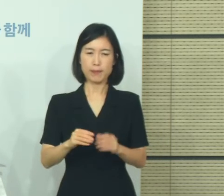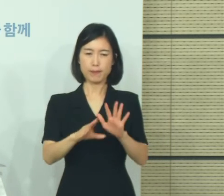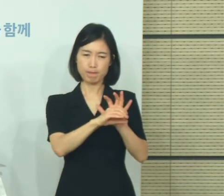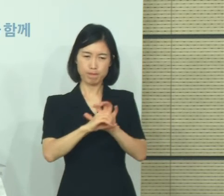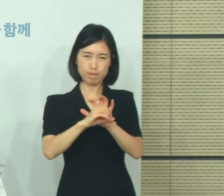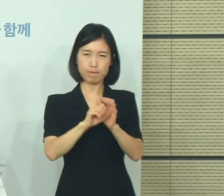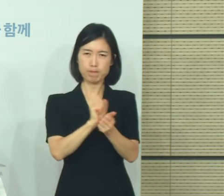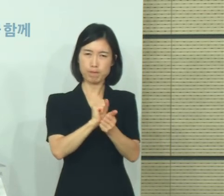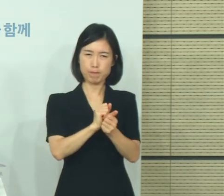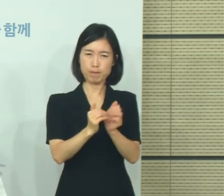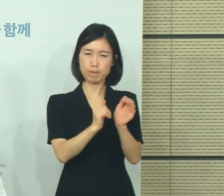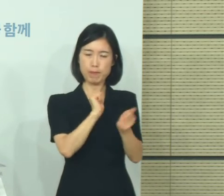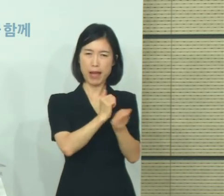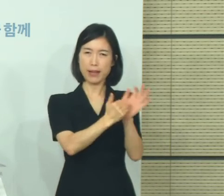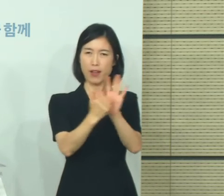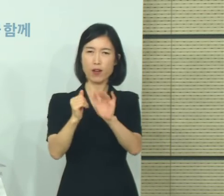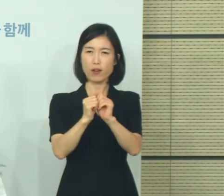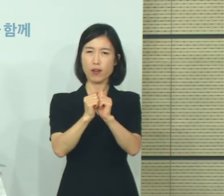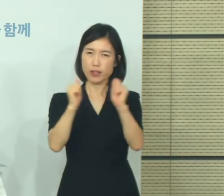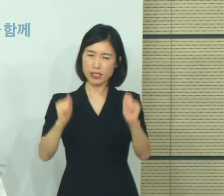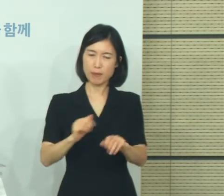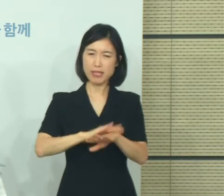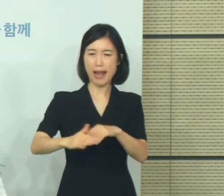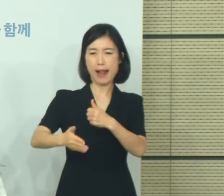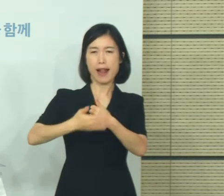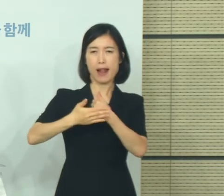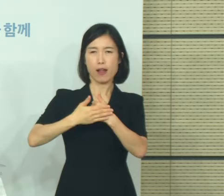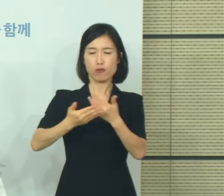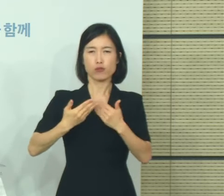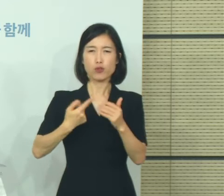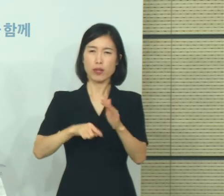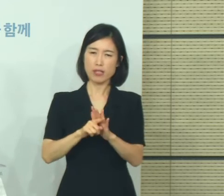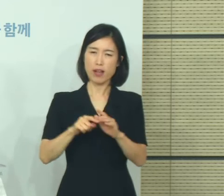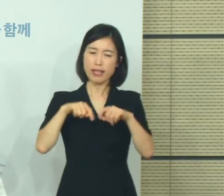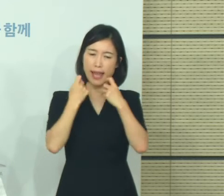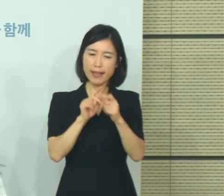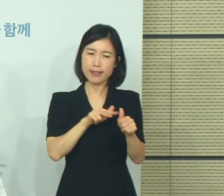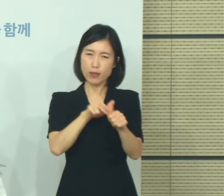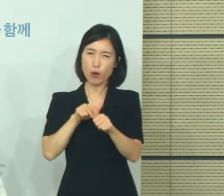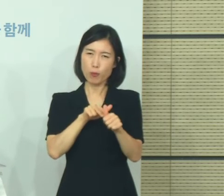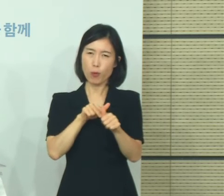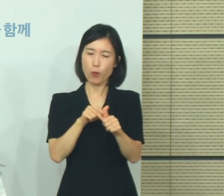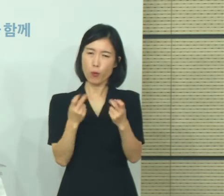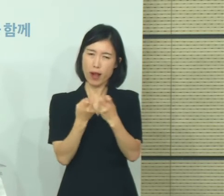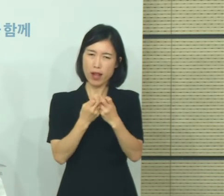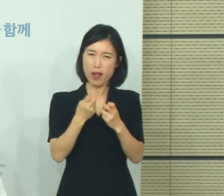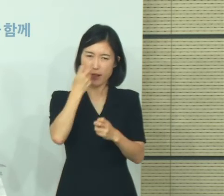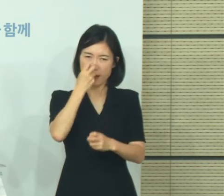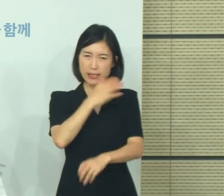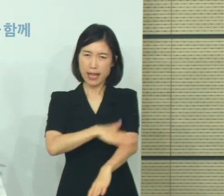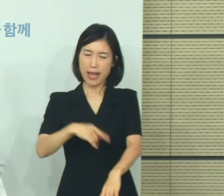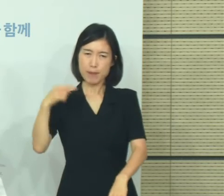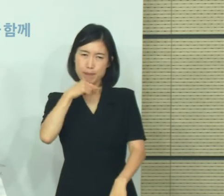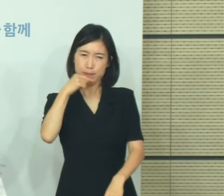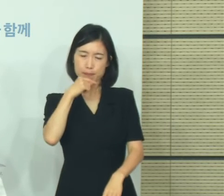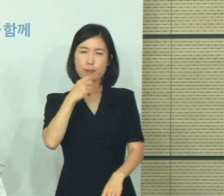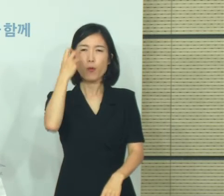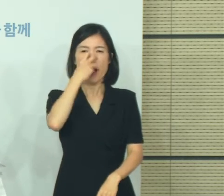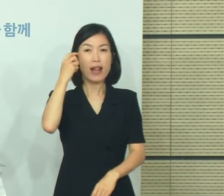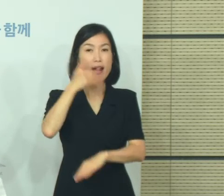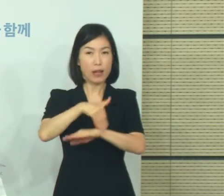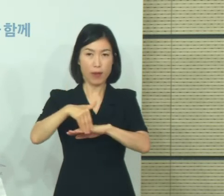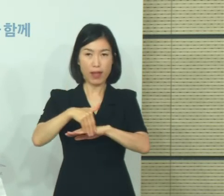협조하실 수 있도록 코로나19 관련 개인정보 처리 상황을 계속 점검하고 개선 방안을 신속하게